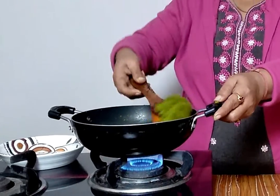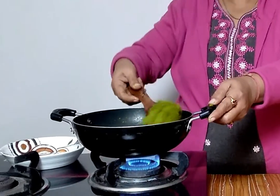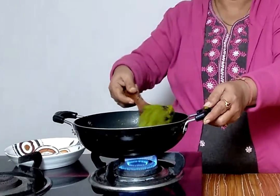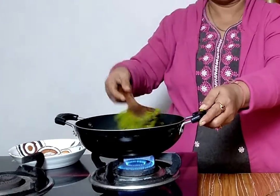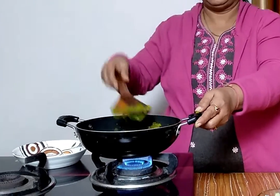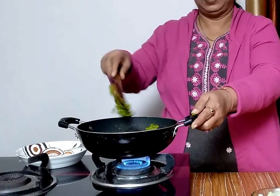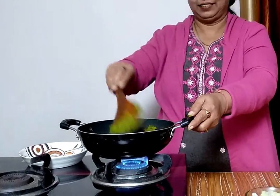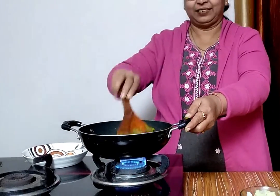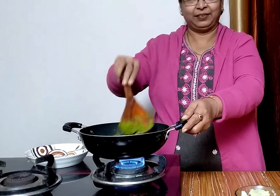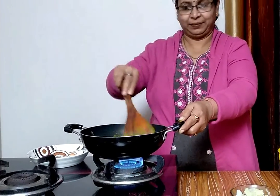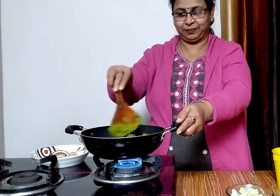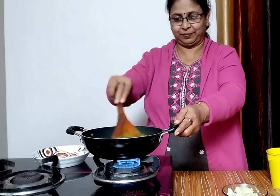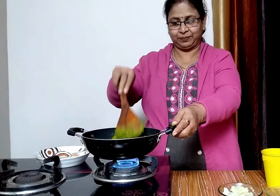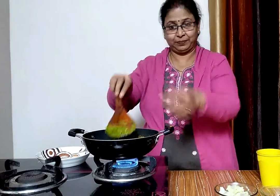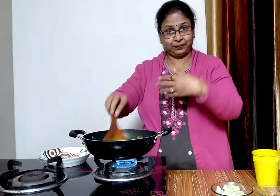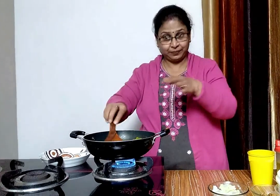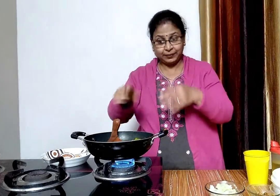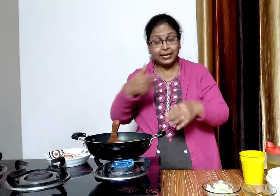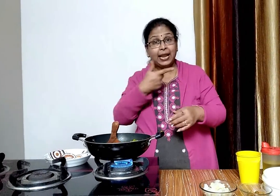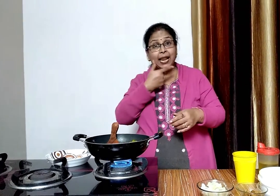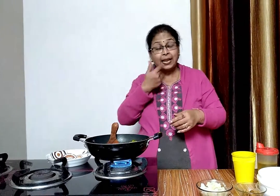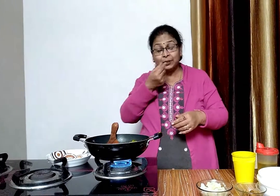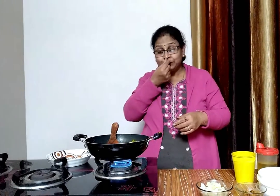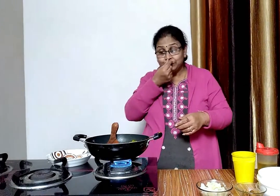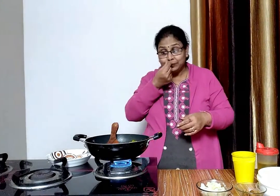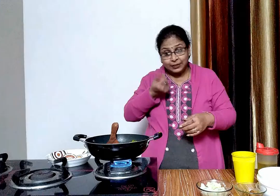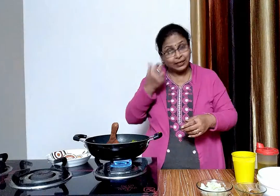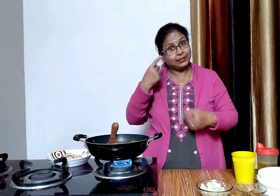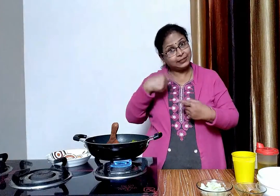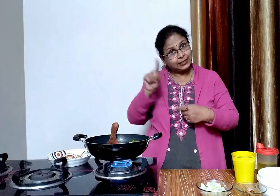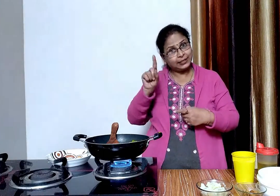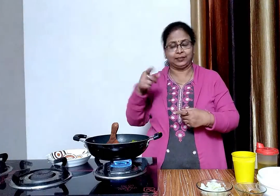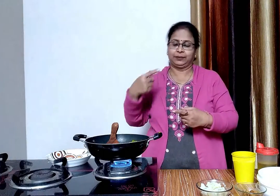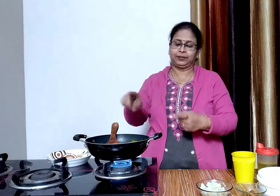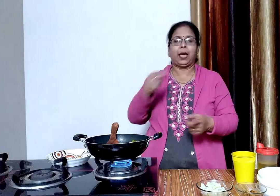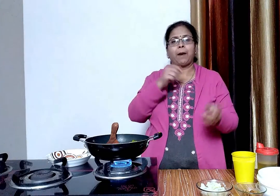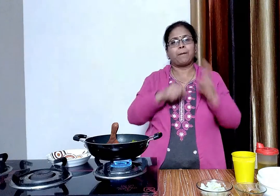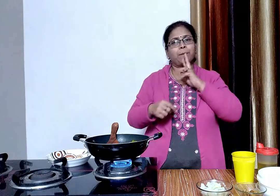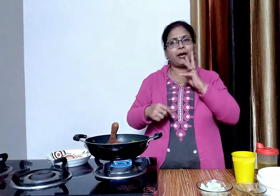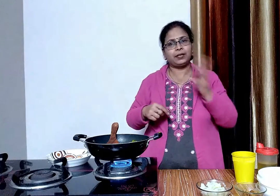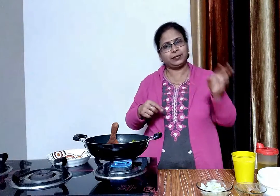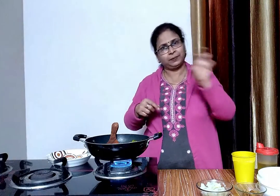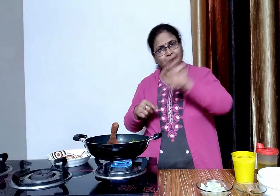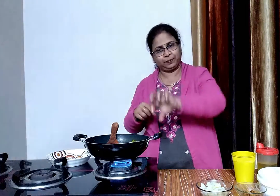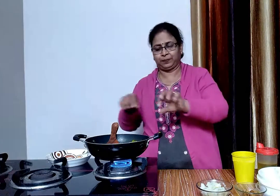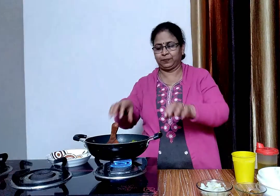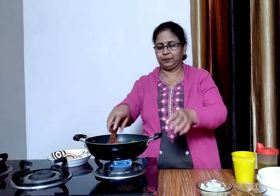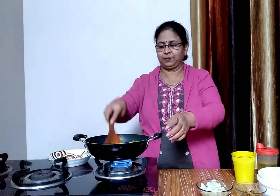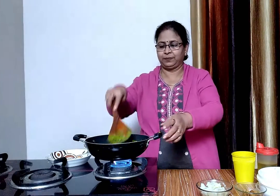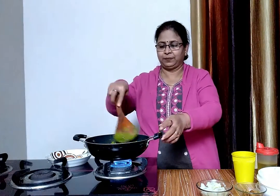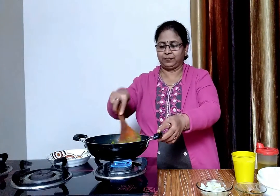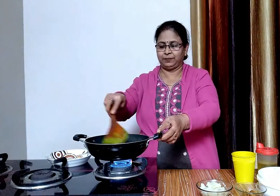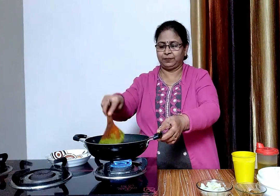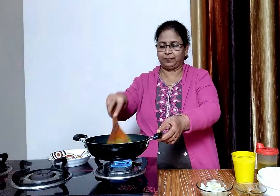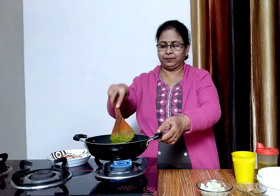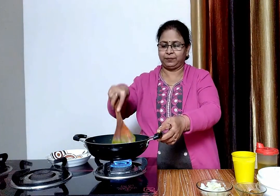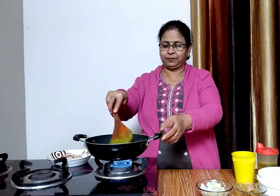मटर का पेस हल्का गोल्डर ब्रावड होने लगे और खुश्मू आने लगे तब उससे चलाते हुए उसमें एक लास पानी डालेंगे